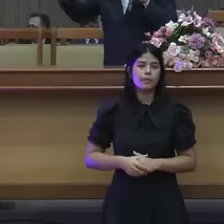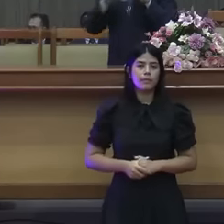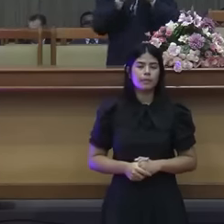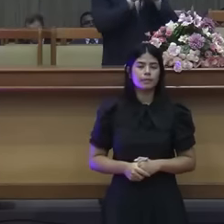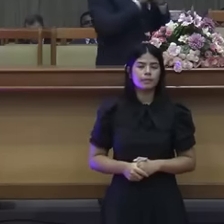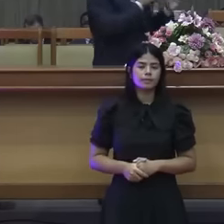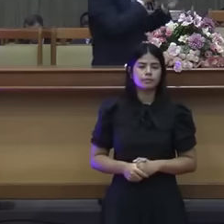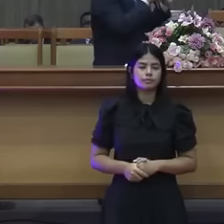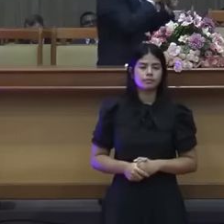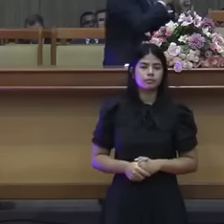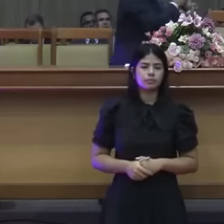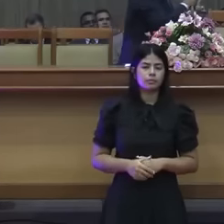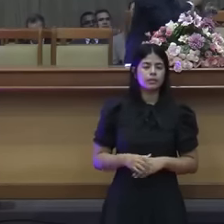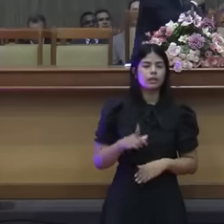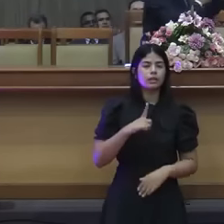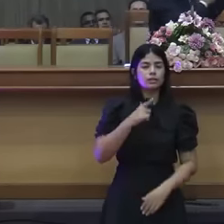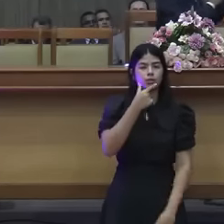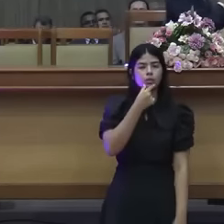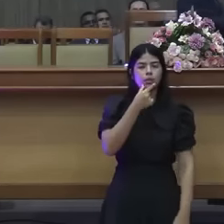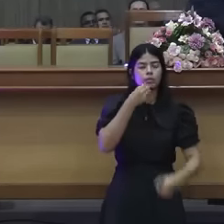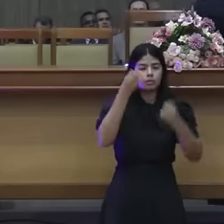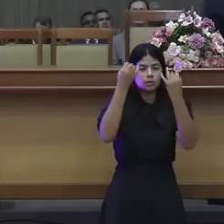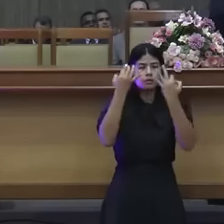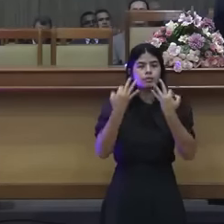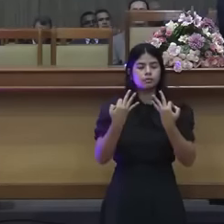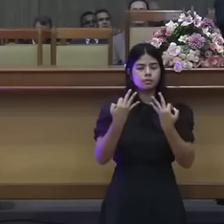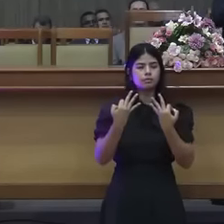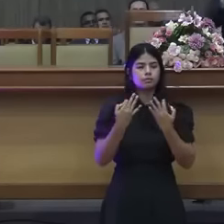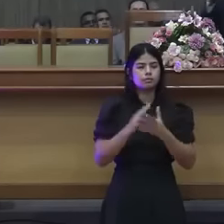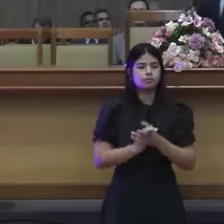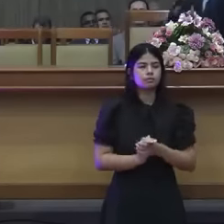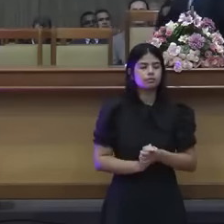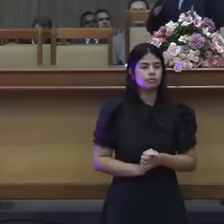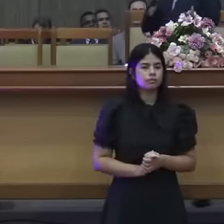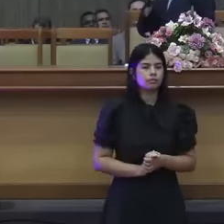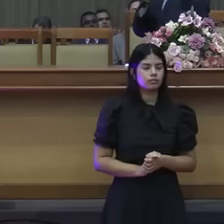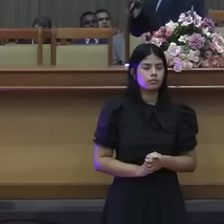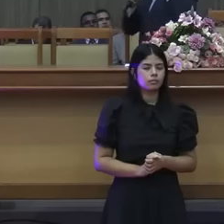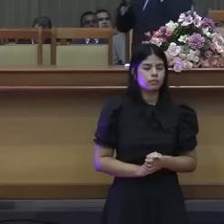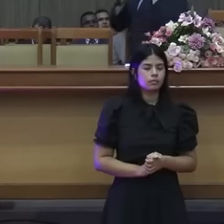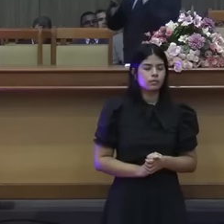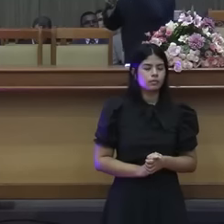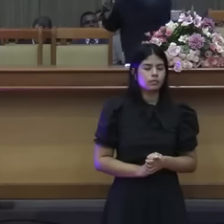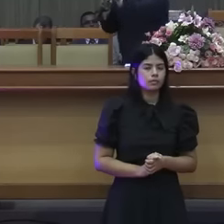Eu li um teólogo que diz que a Bíblia fala em Êxodo 8,